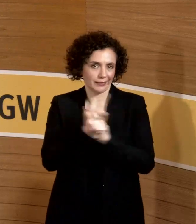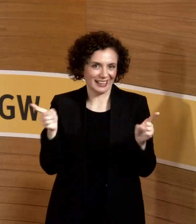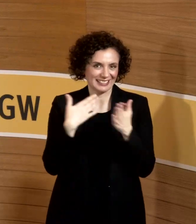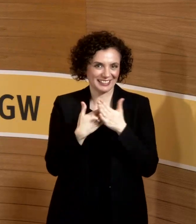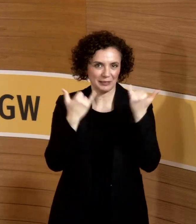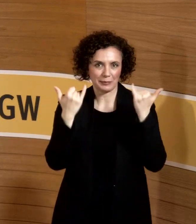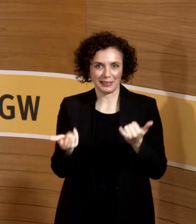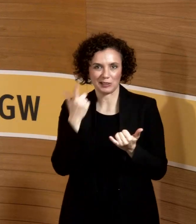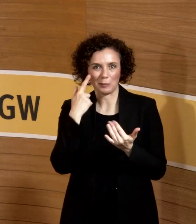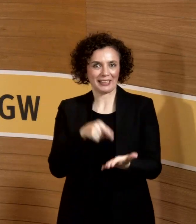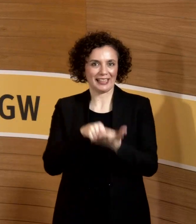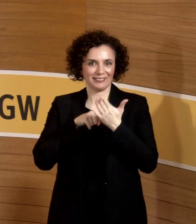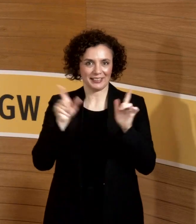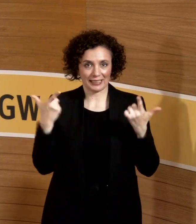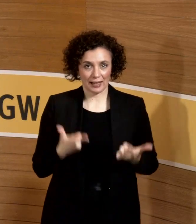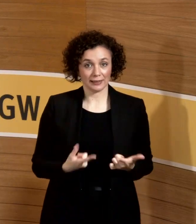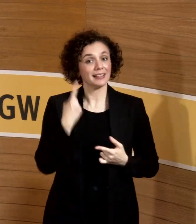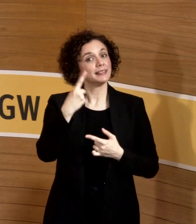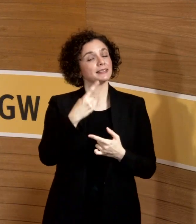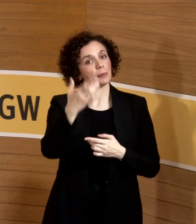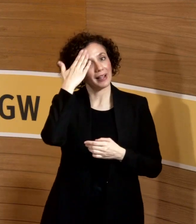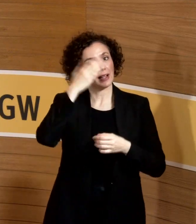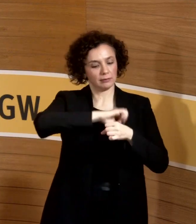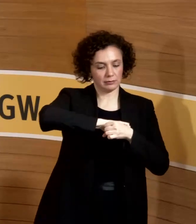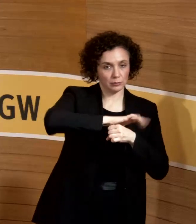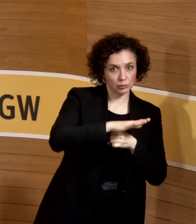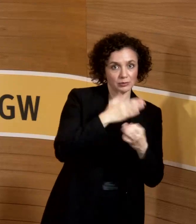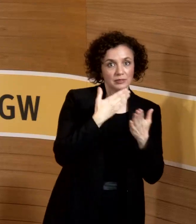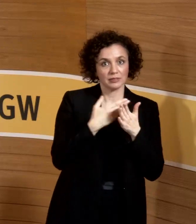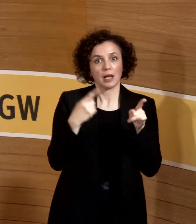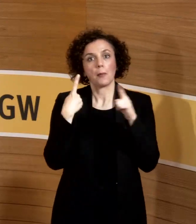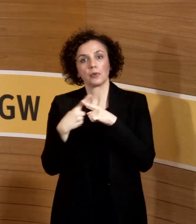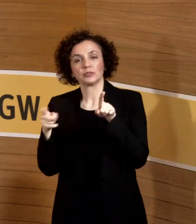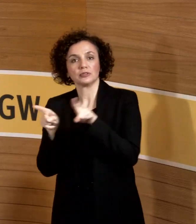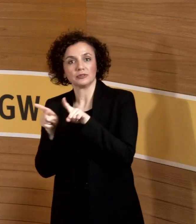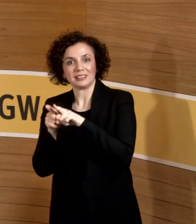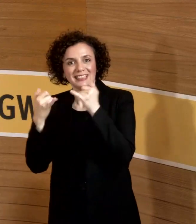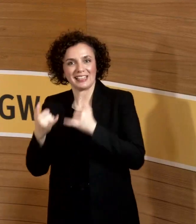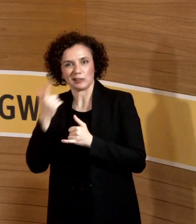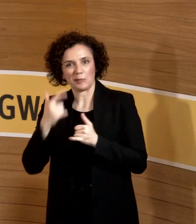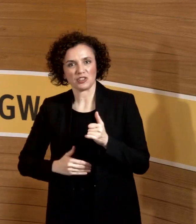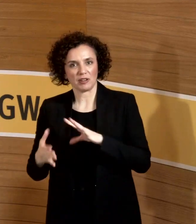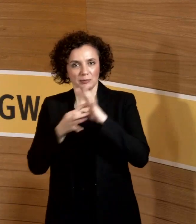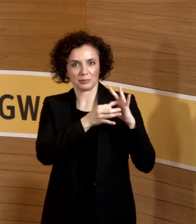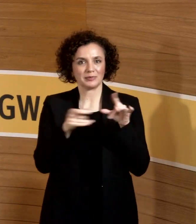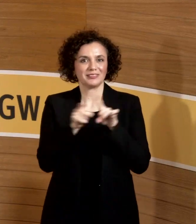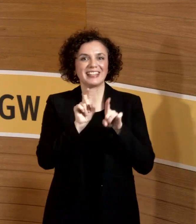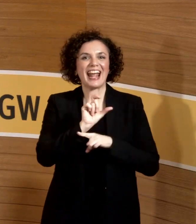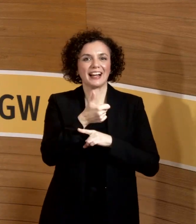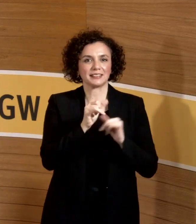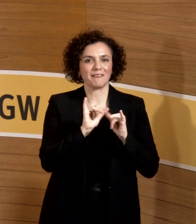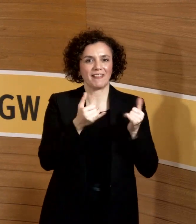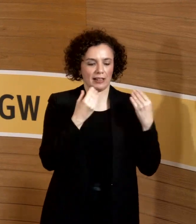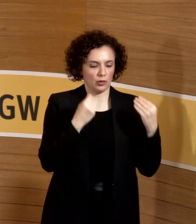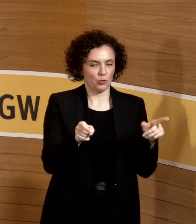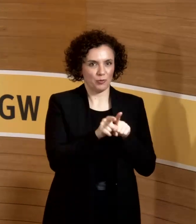Sie zur Schwangerschaft und Corona kennen, sind aus der Wildtyp-Alpha-Delta-Zeit. Hier haben wir tatsächlich eine erhöhte Gefährdung